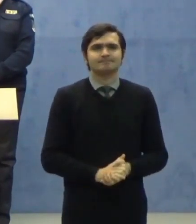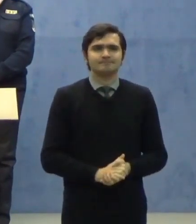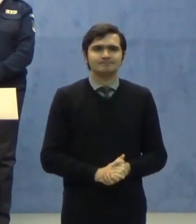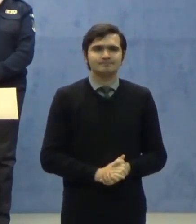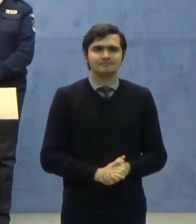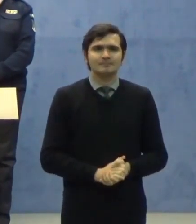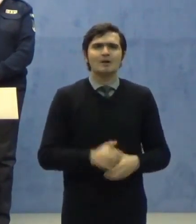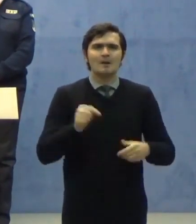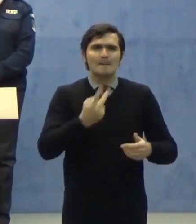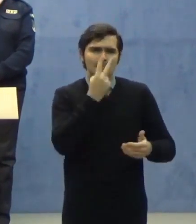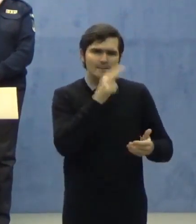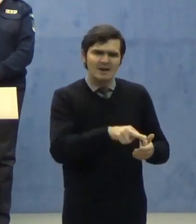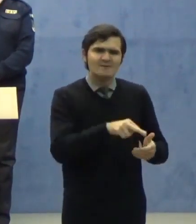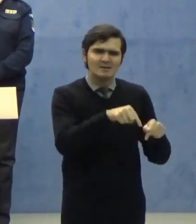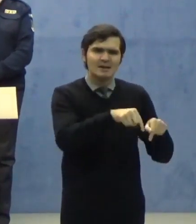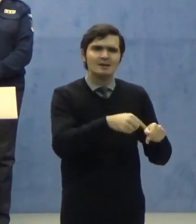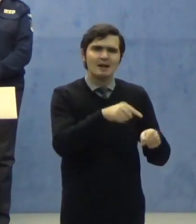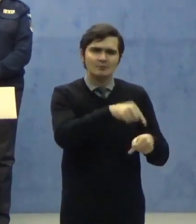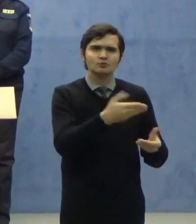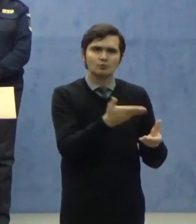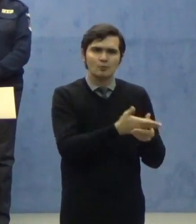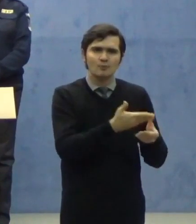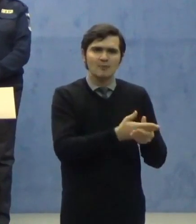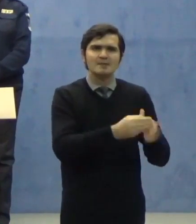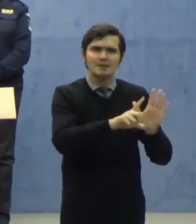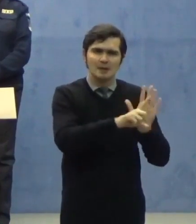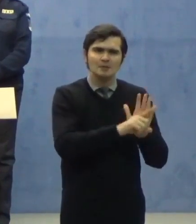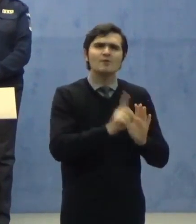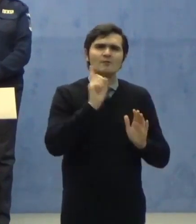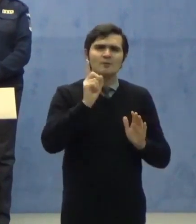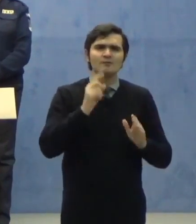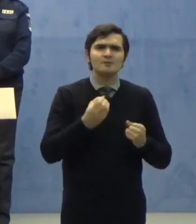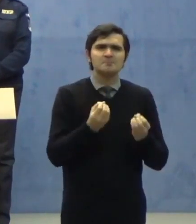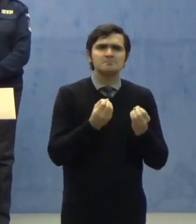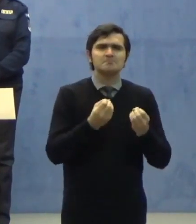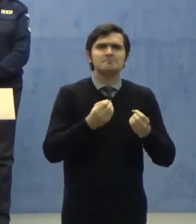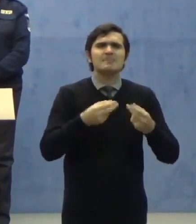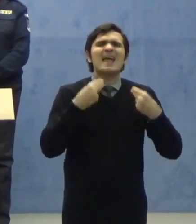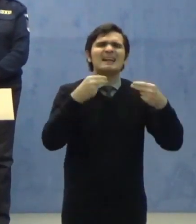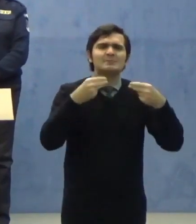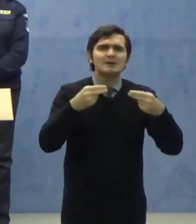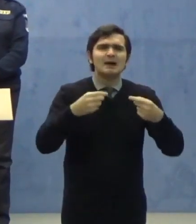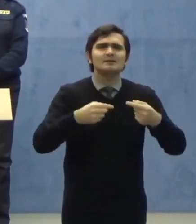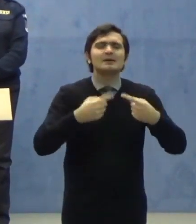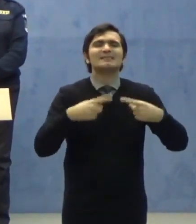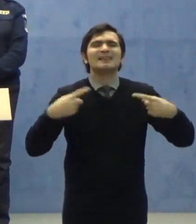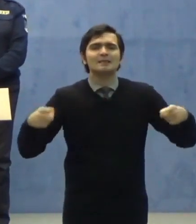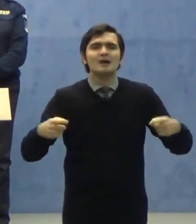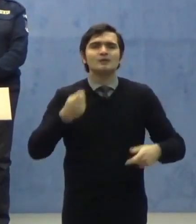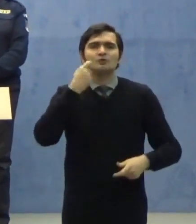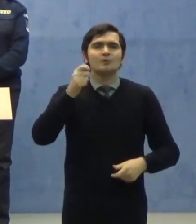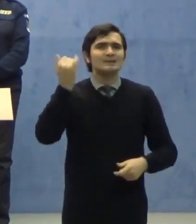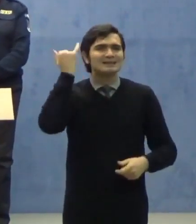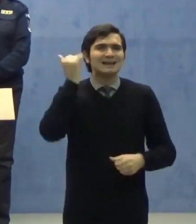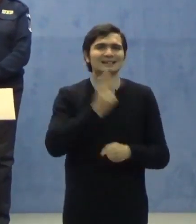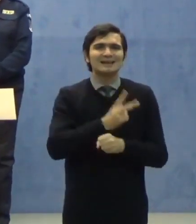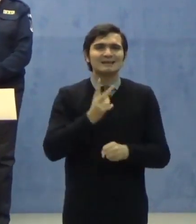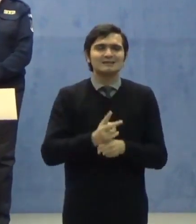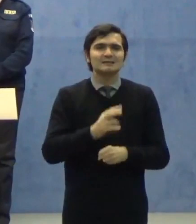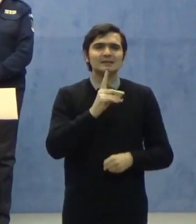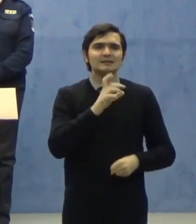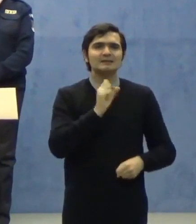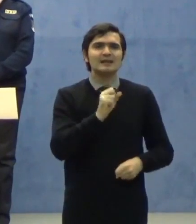Prevederile acestor acte normative vor fi detaliate de domnii secretari de stat Bogtan Despescu și Raed Arafat.